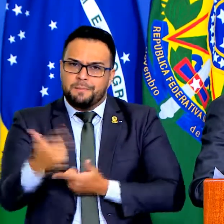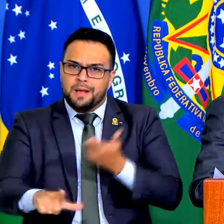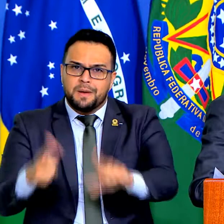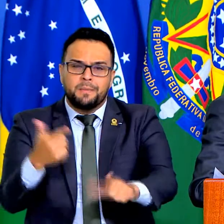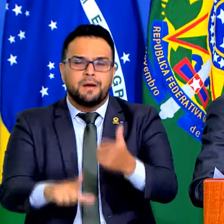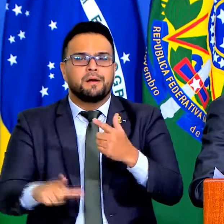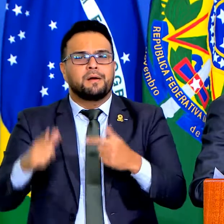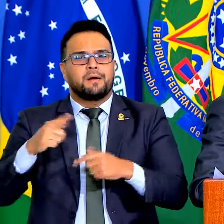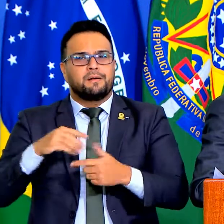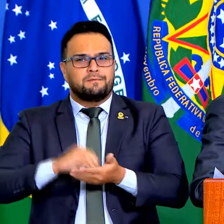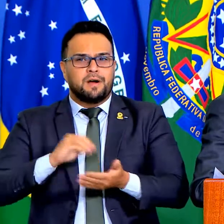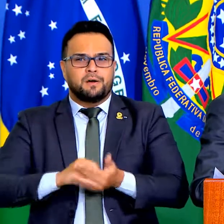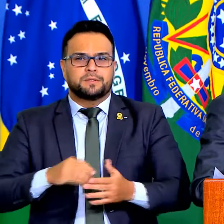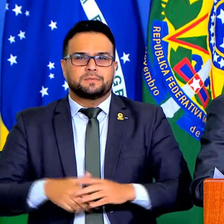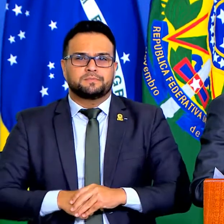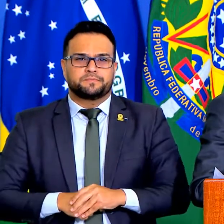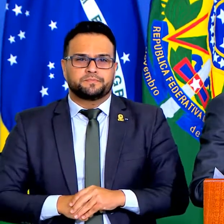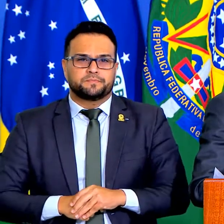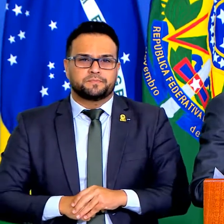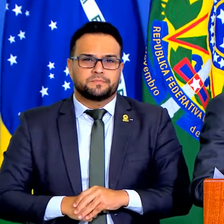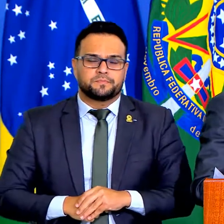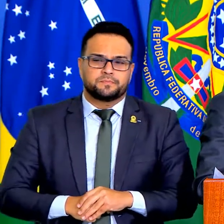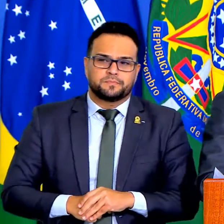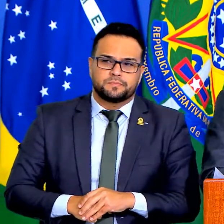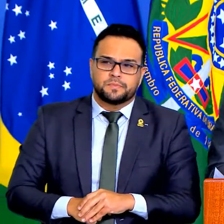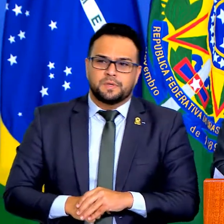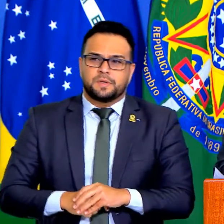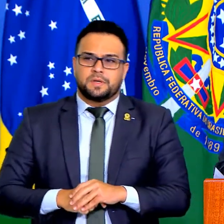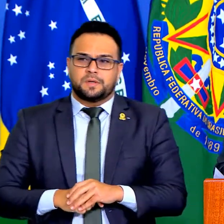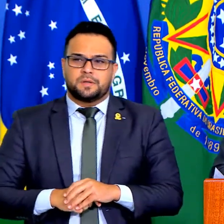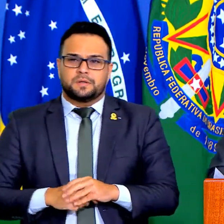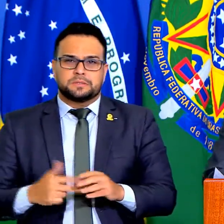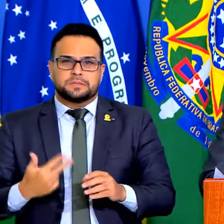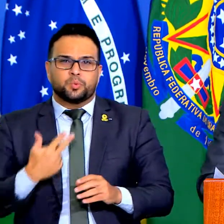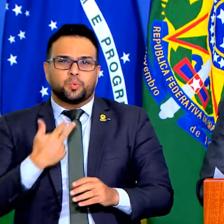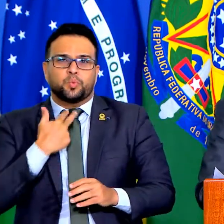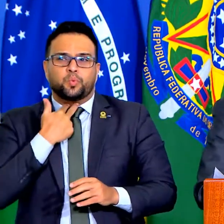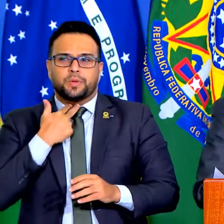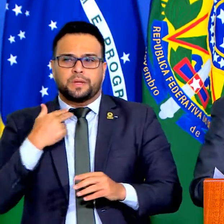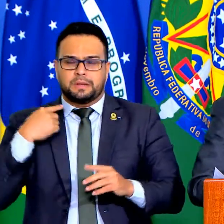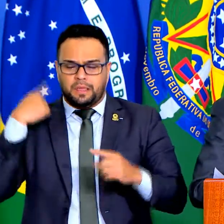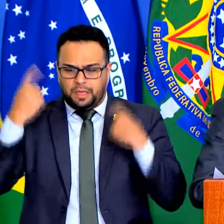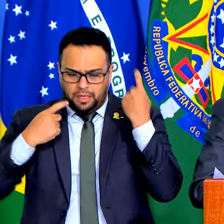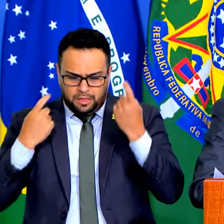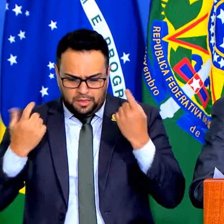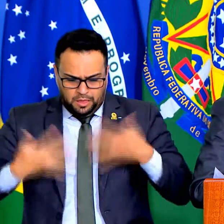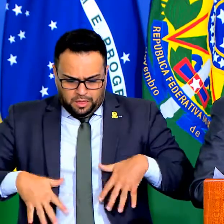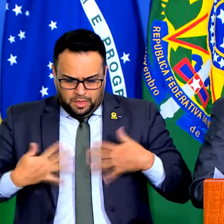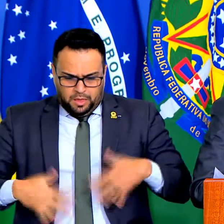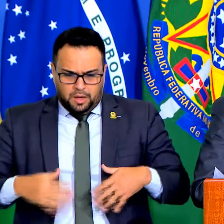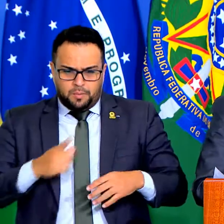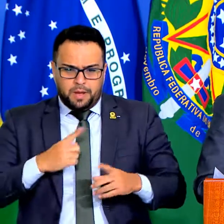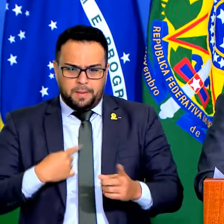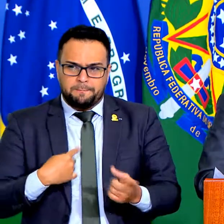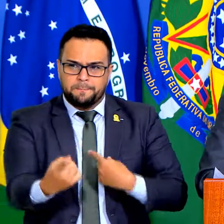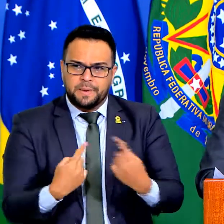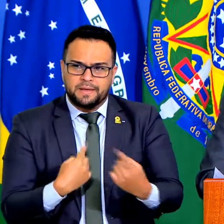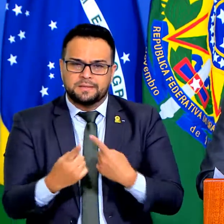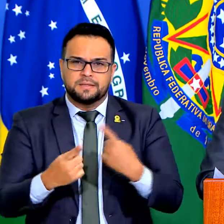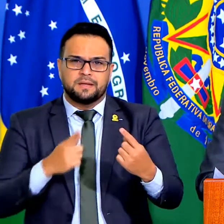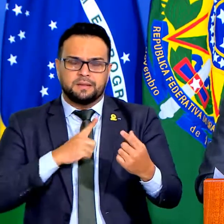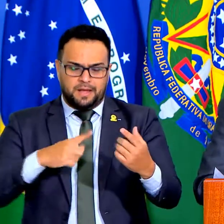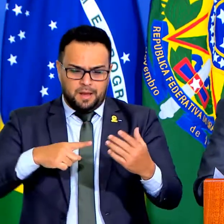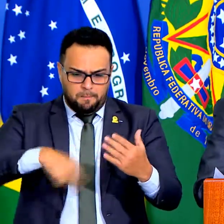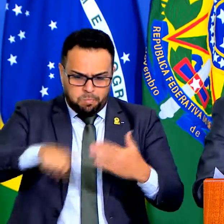de despreocupação com a sinuosidade da pista para olhar para os barrancos. Você tem um radar fixo ou alguém